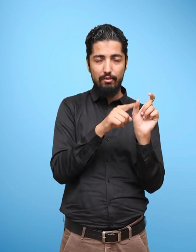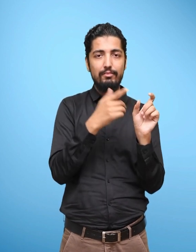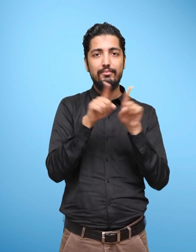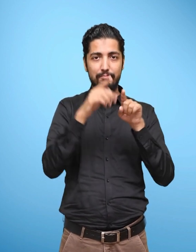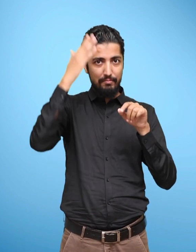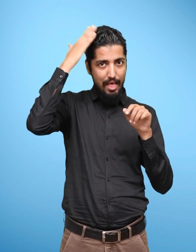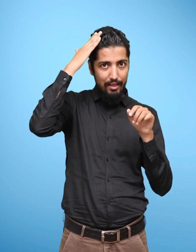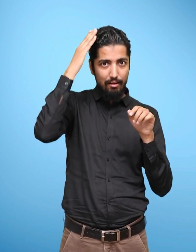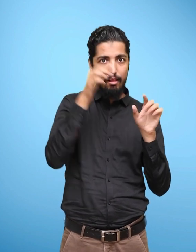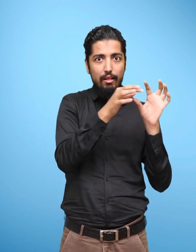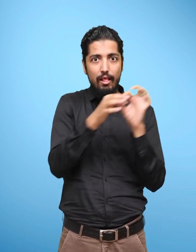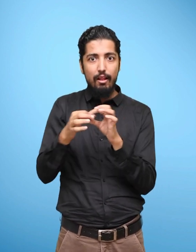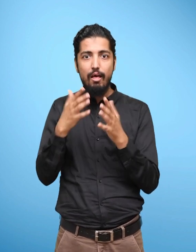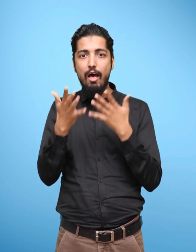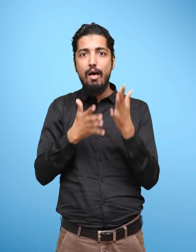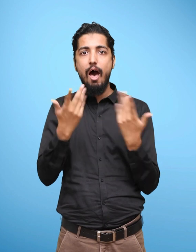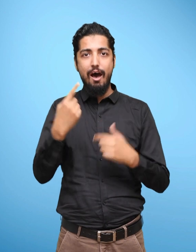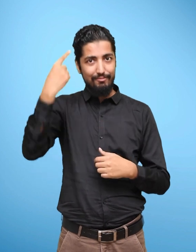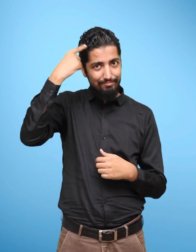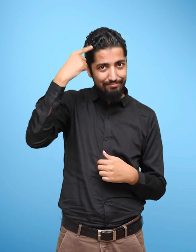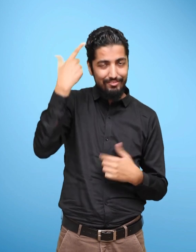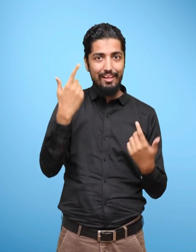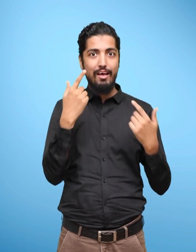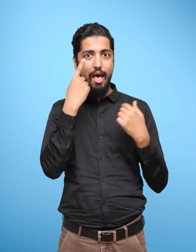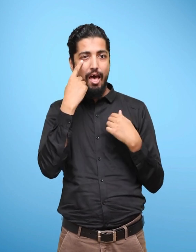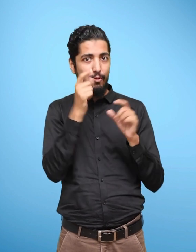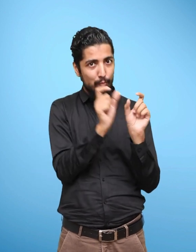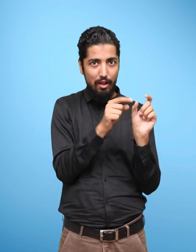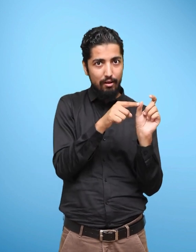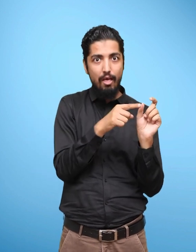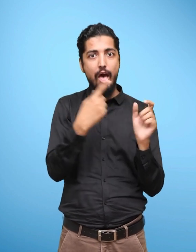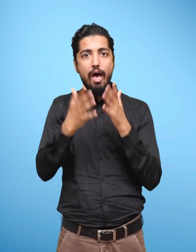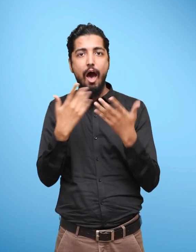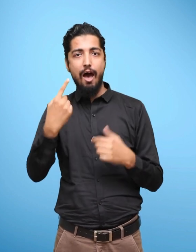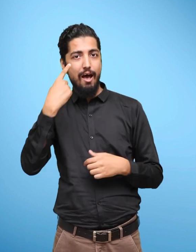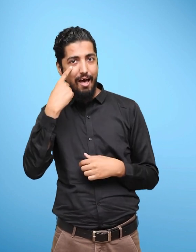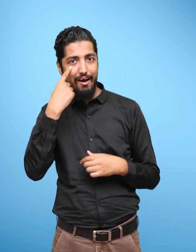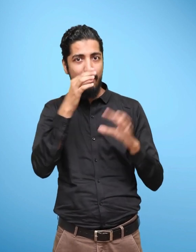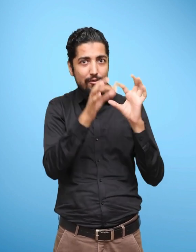It also helps children to associate actions with words.